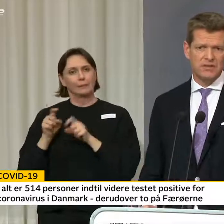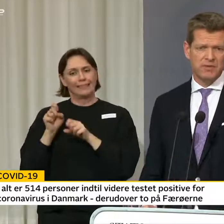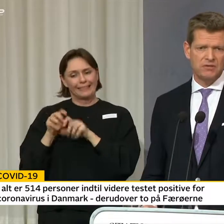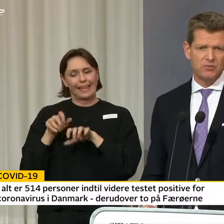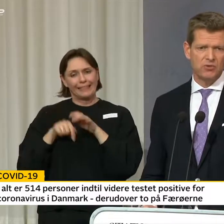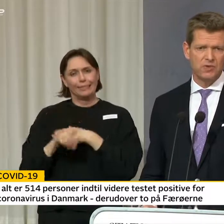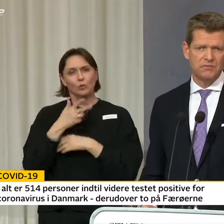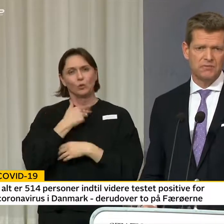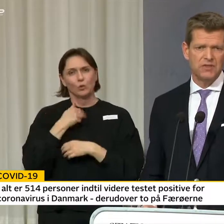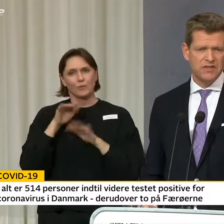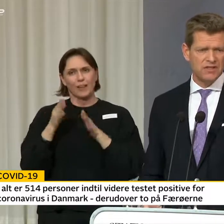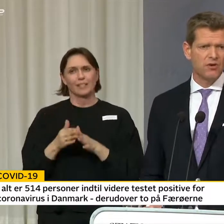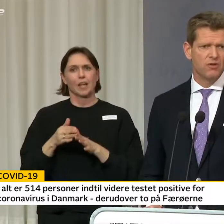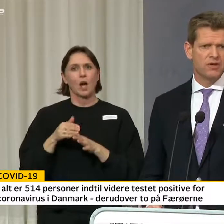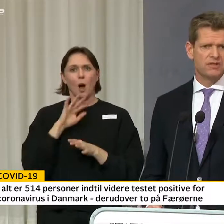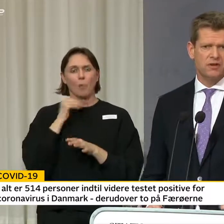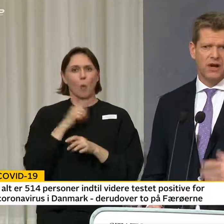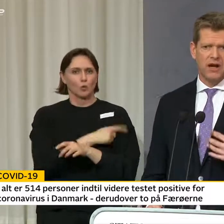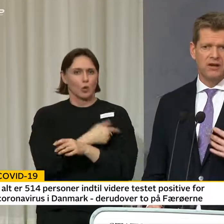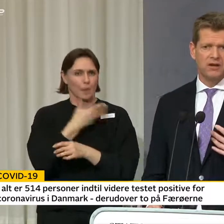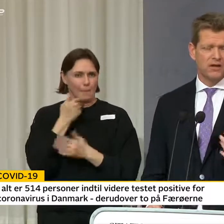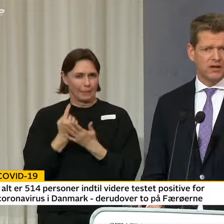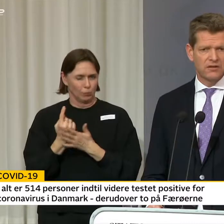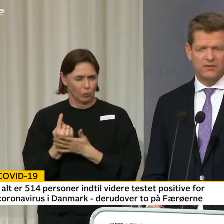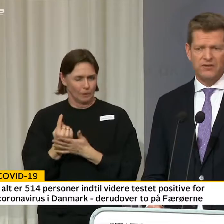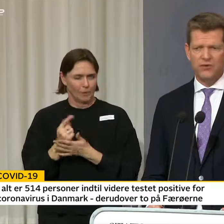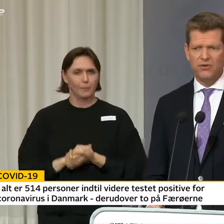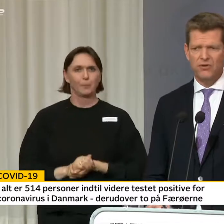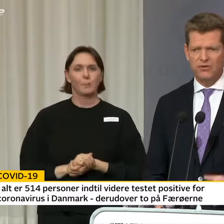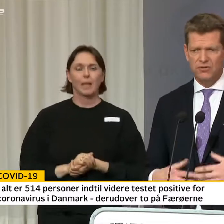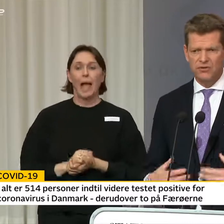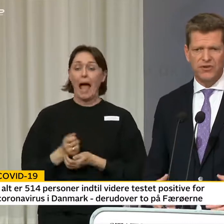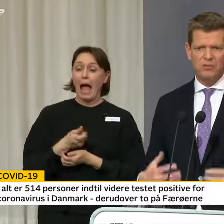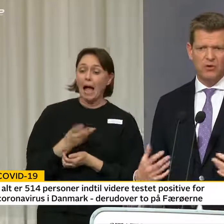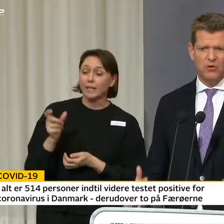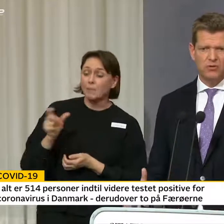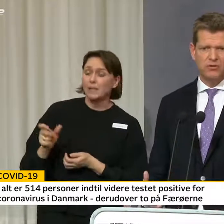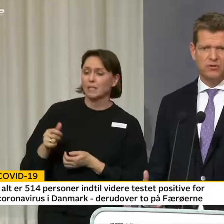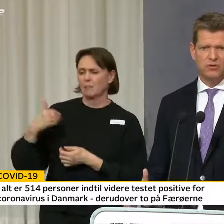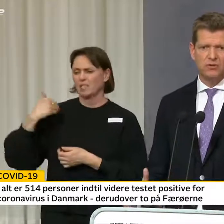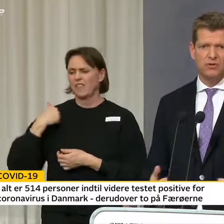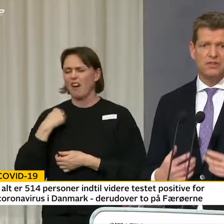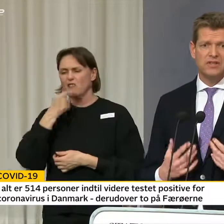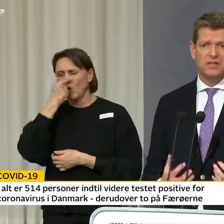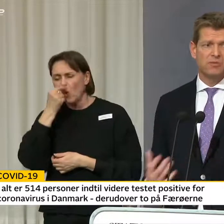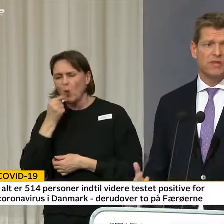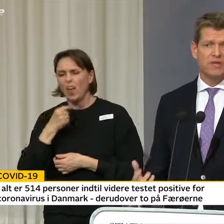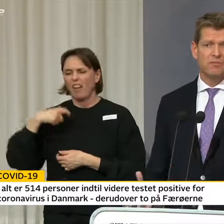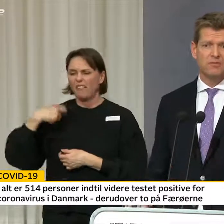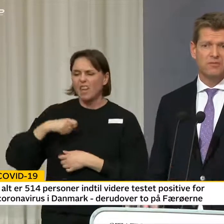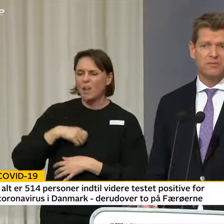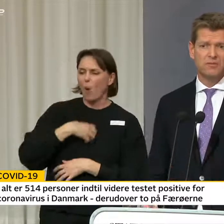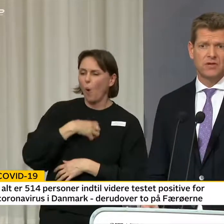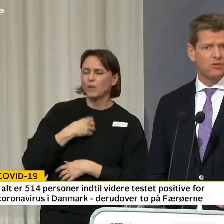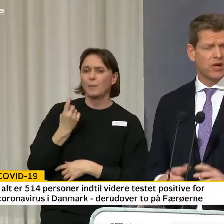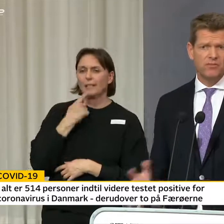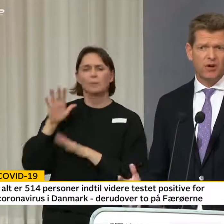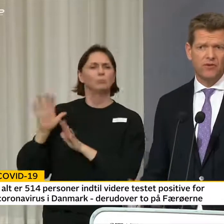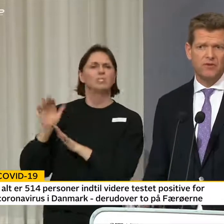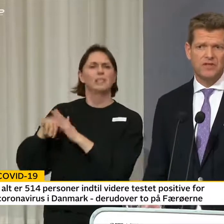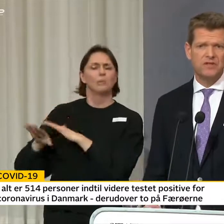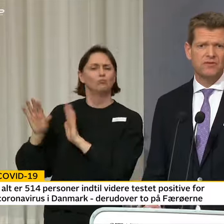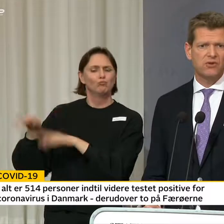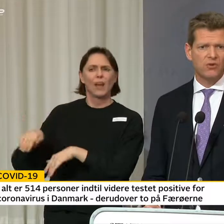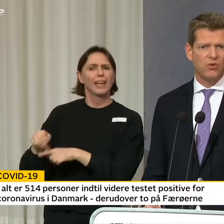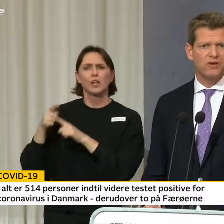kapacitet bedst muligt. Til de øvrige, som har svær forkøbelse, feber, hoste, der siger vi, at blive hjemme. Du har ikke